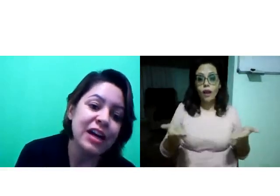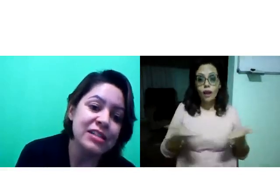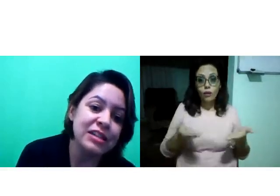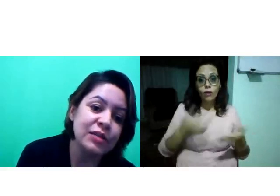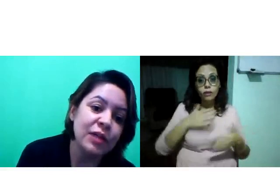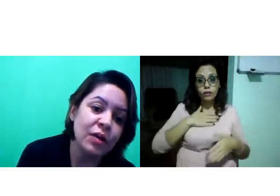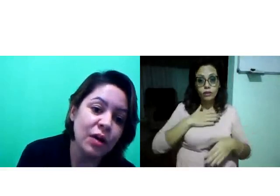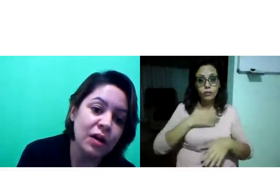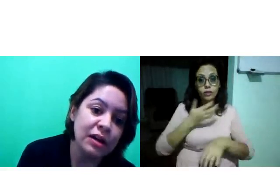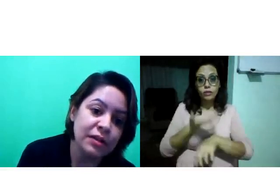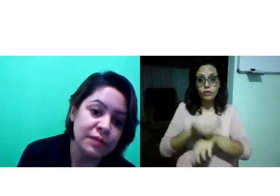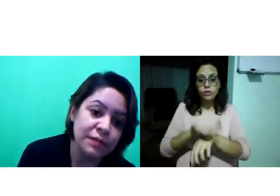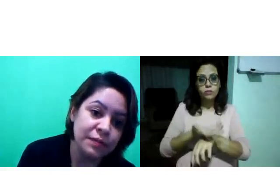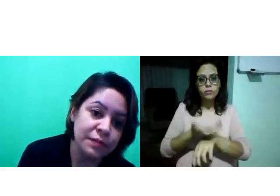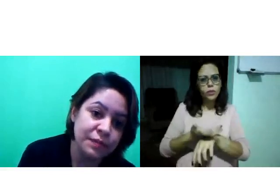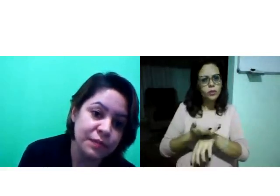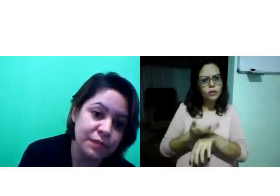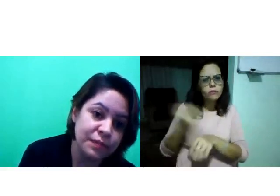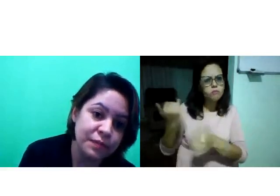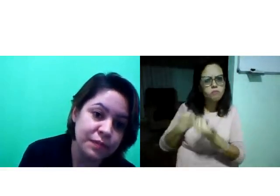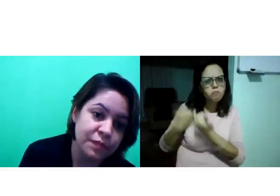De atividades. Então, agora...